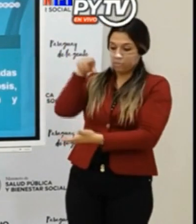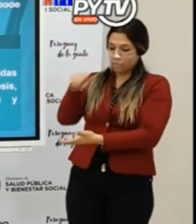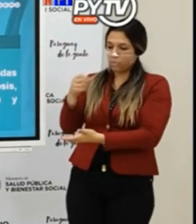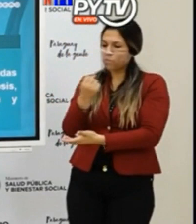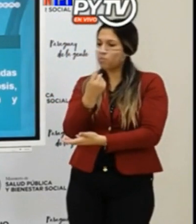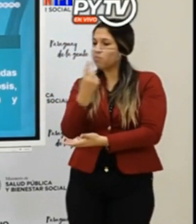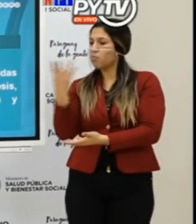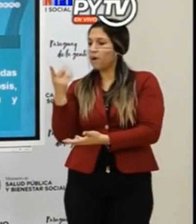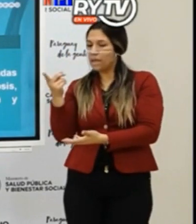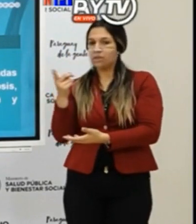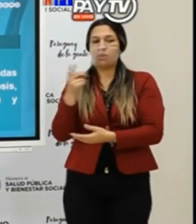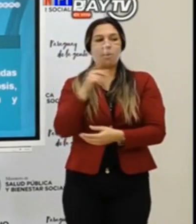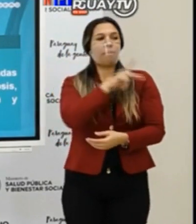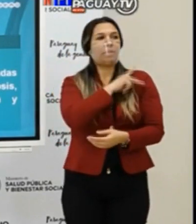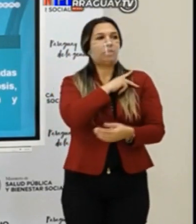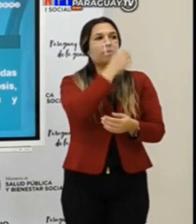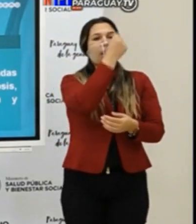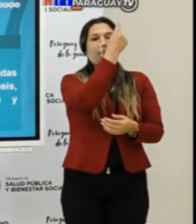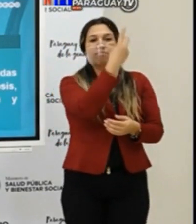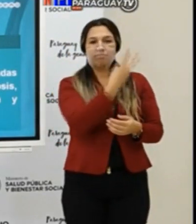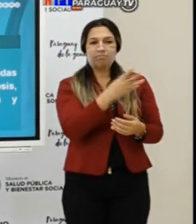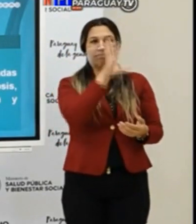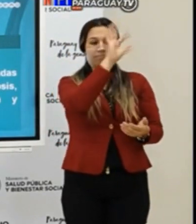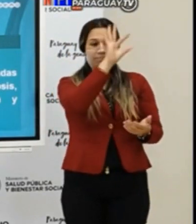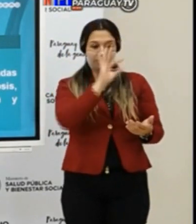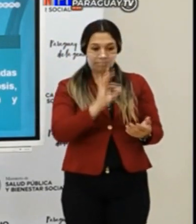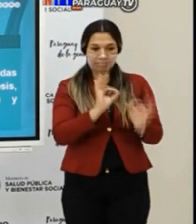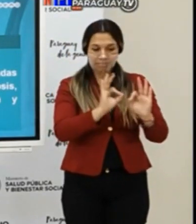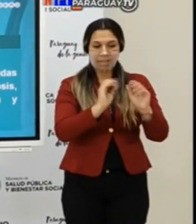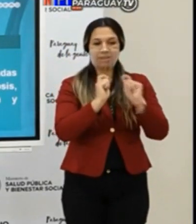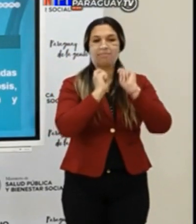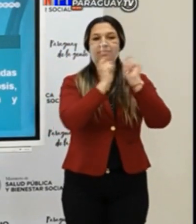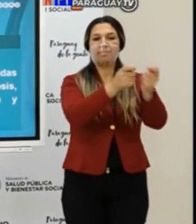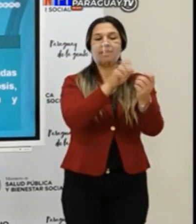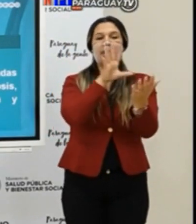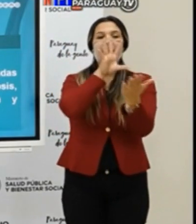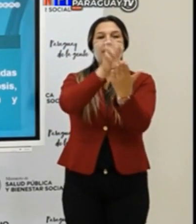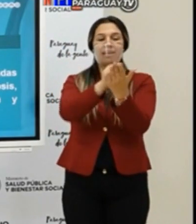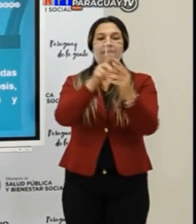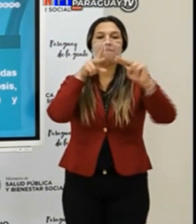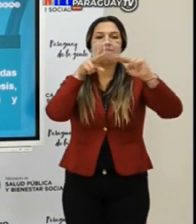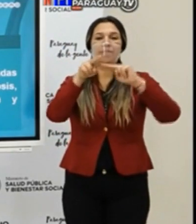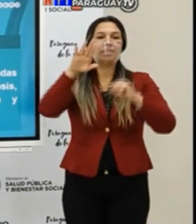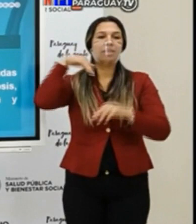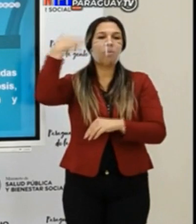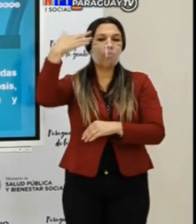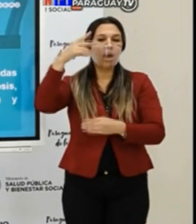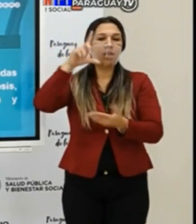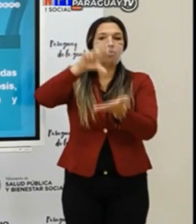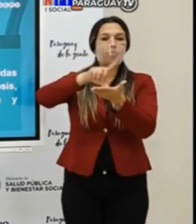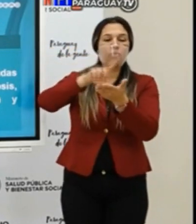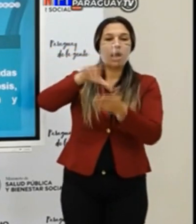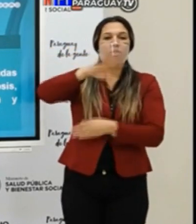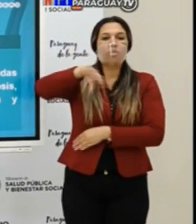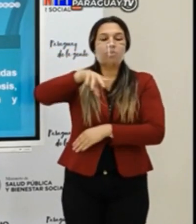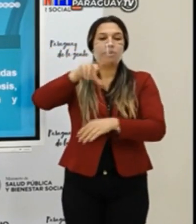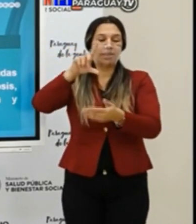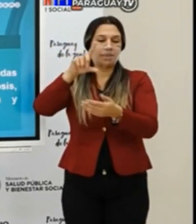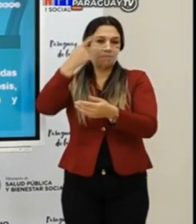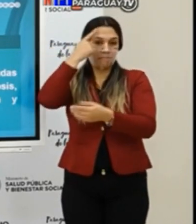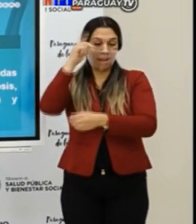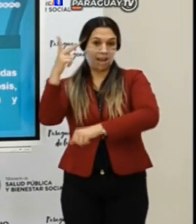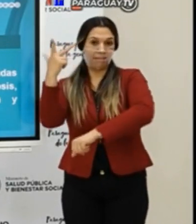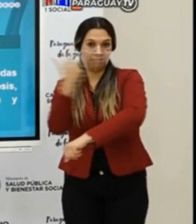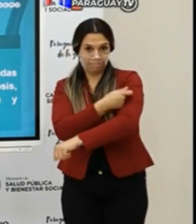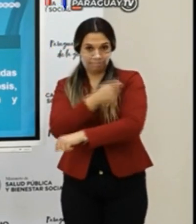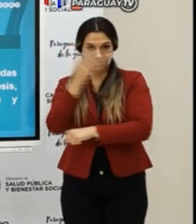de cuándo dónde y a qué hora deben acudir para su vacunación entonces por eso es necesitamos que